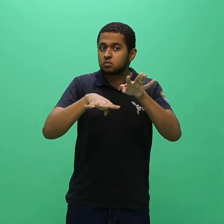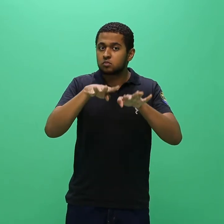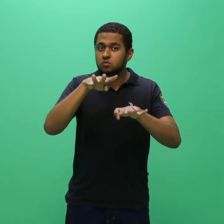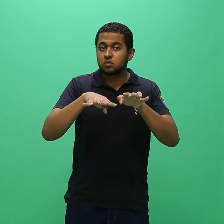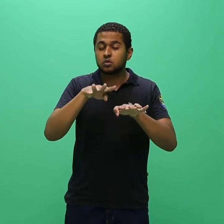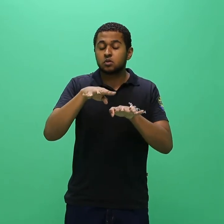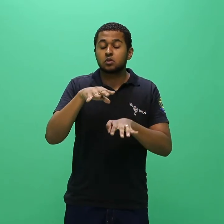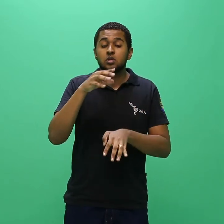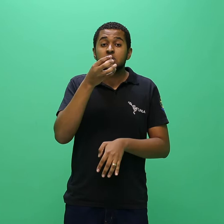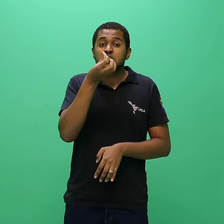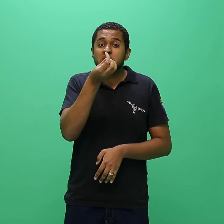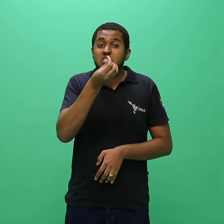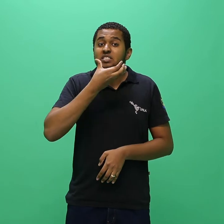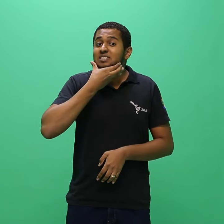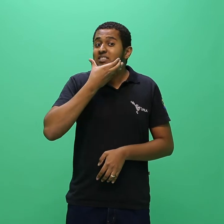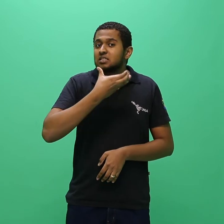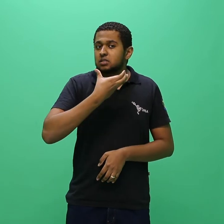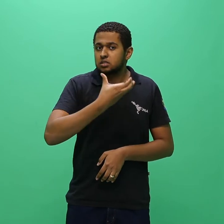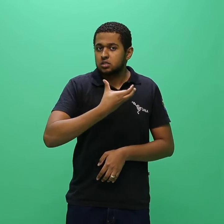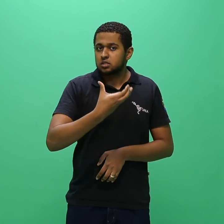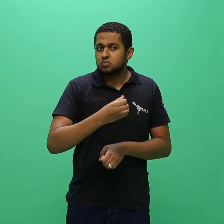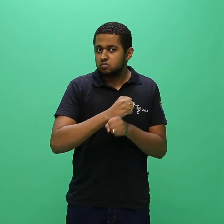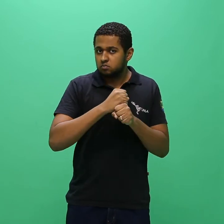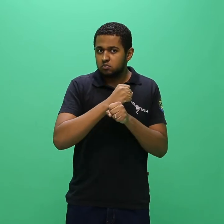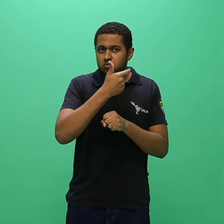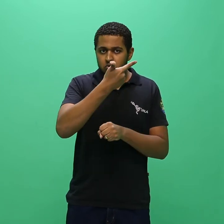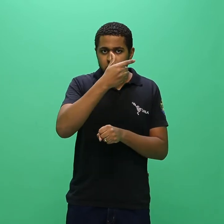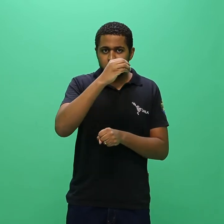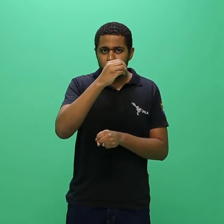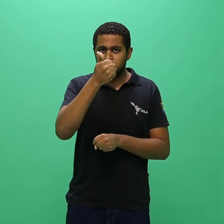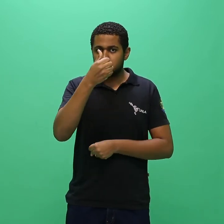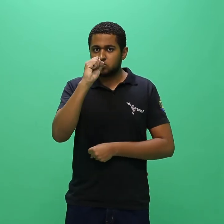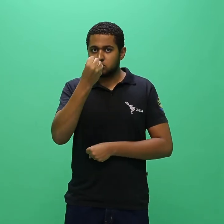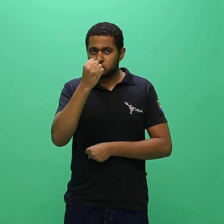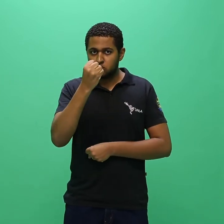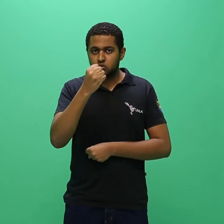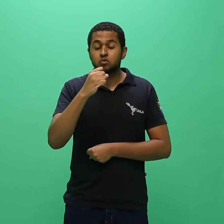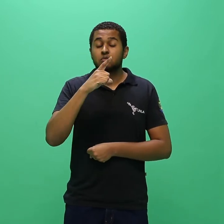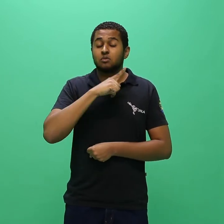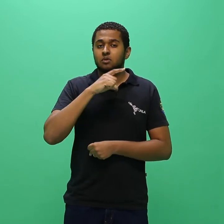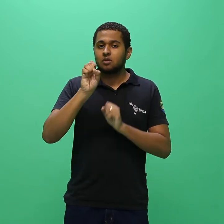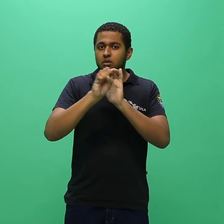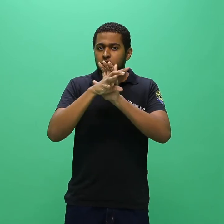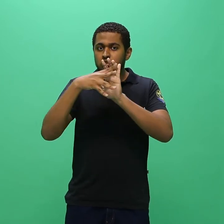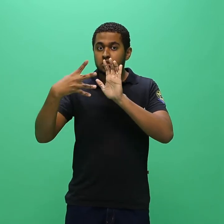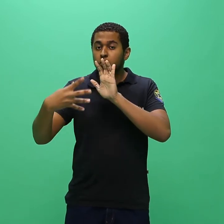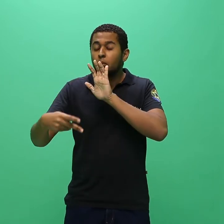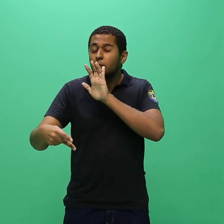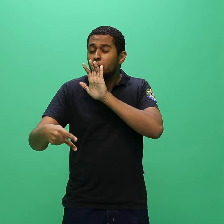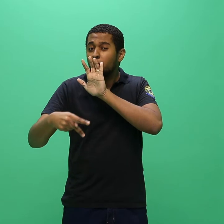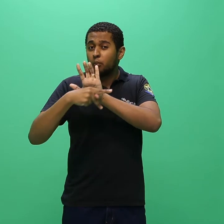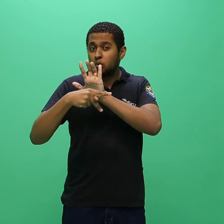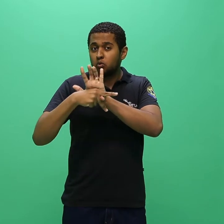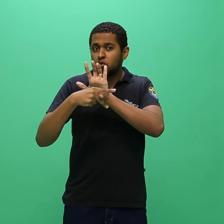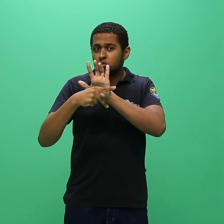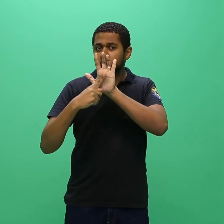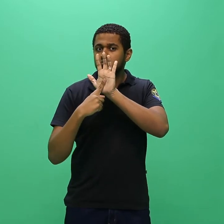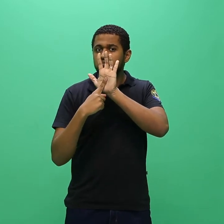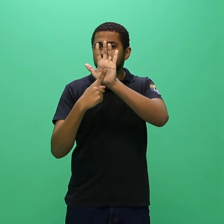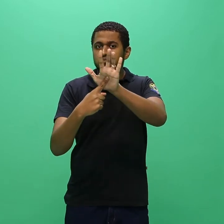de 6 de dezembro de 2018, por meio de edital próprio, publicado no Portal Digitais da